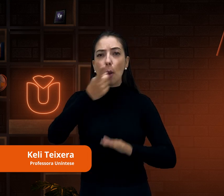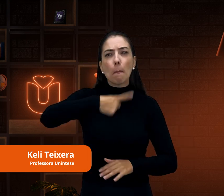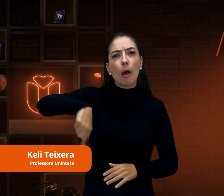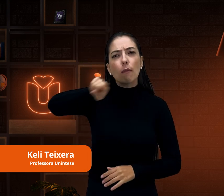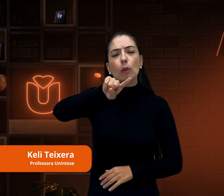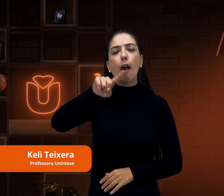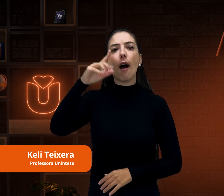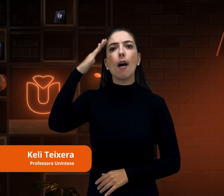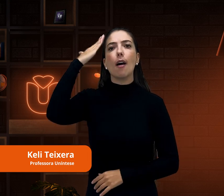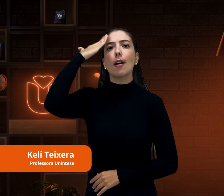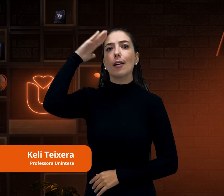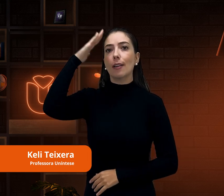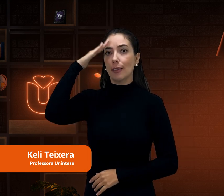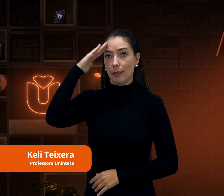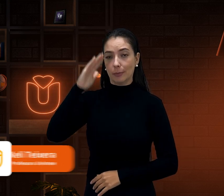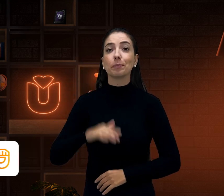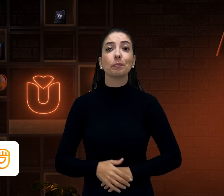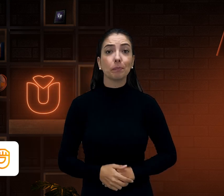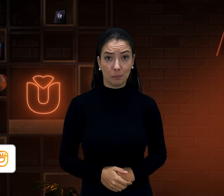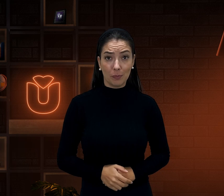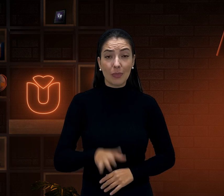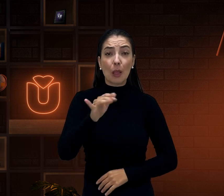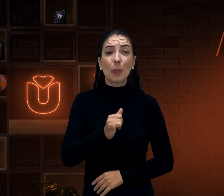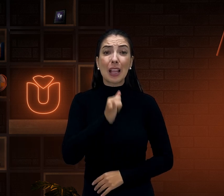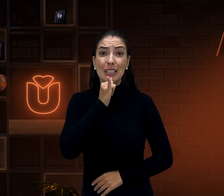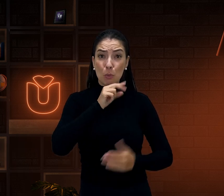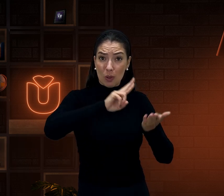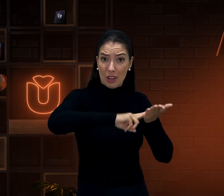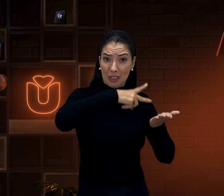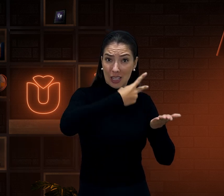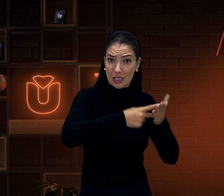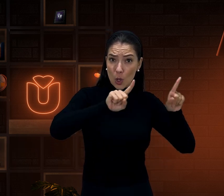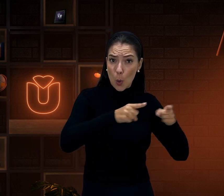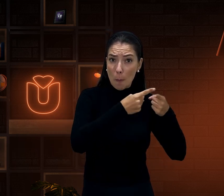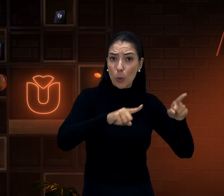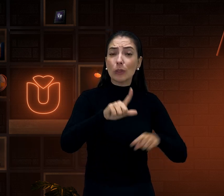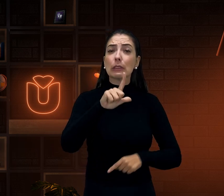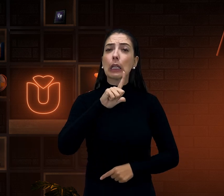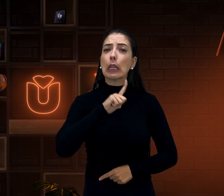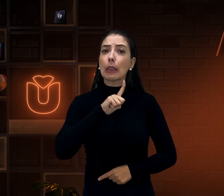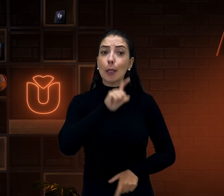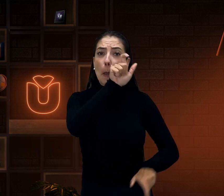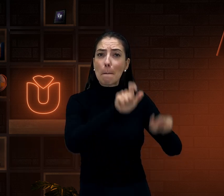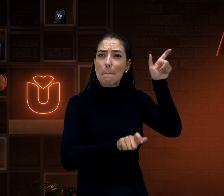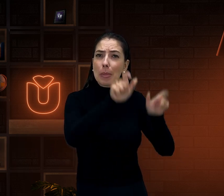Para vocês entenderem melhor, Por exemplo, na tradução de músicas, tem